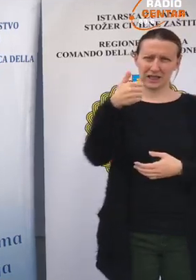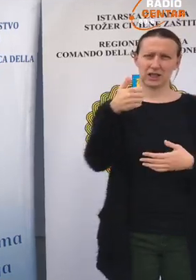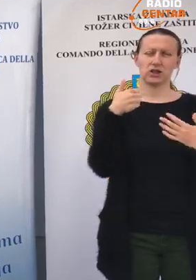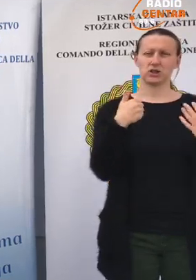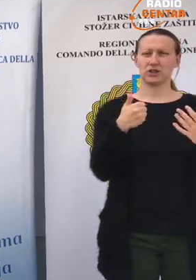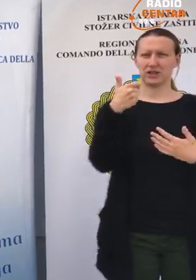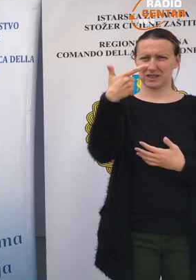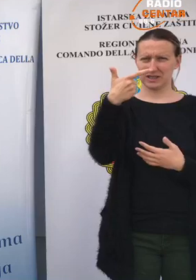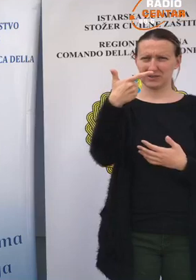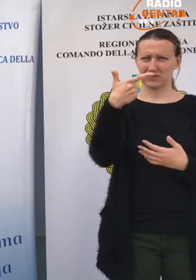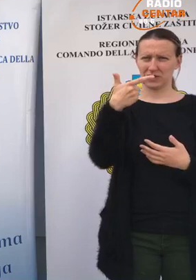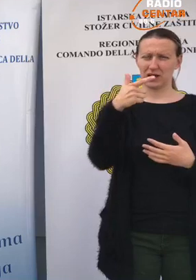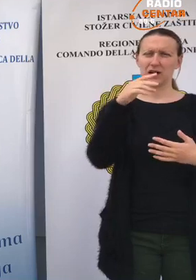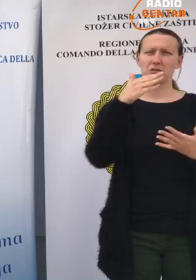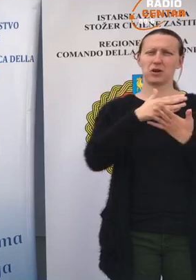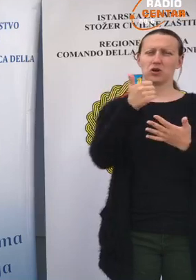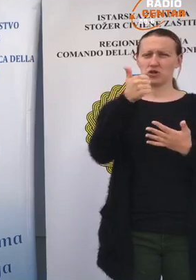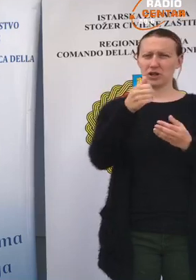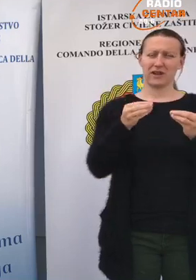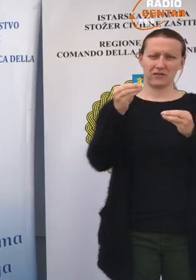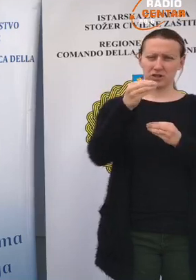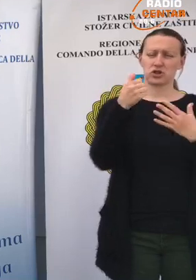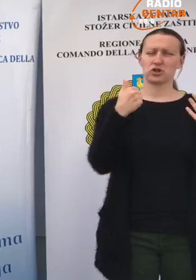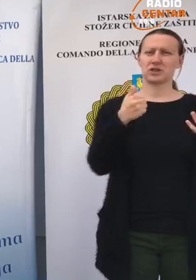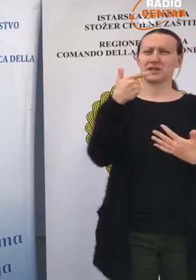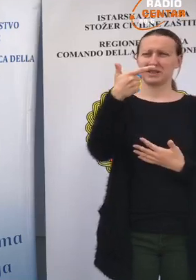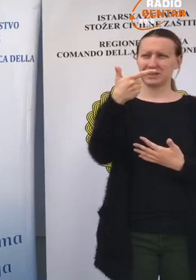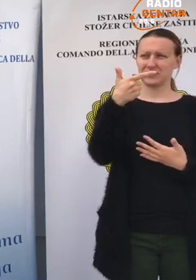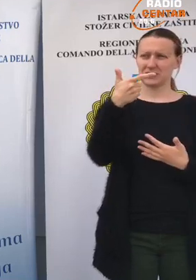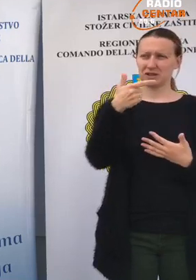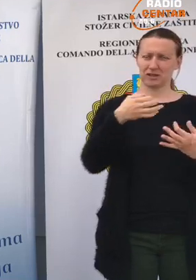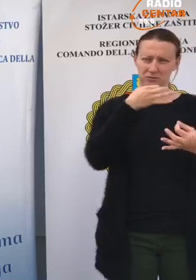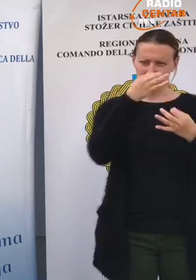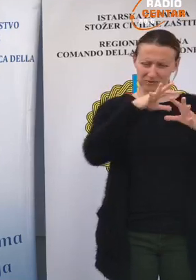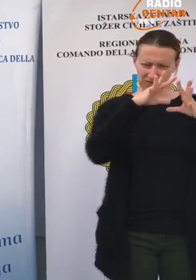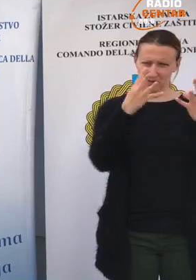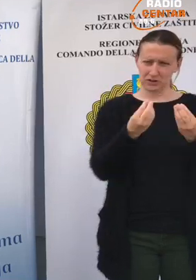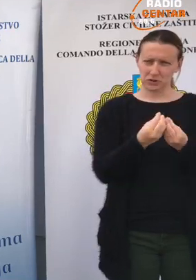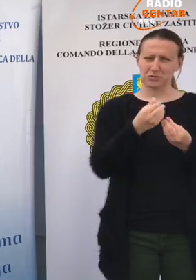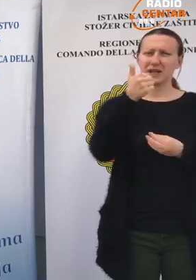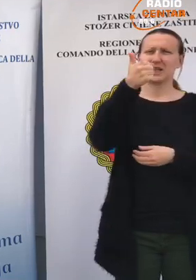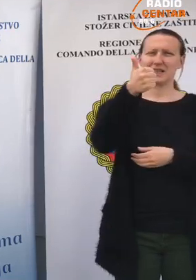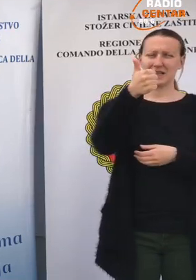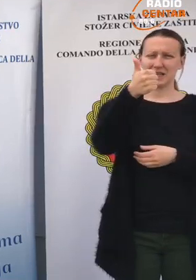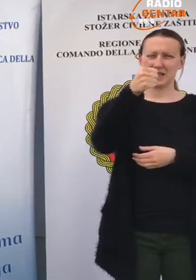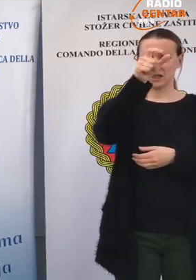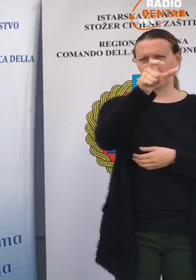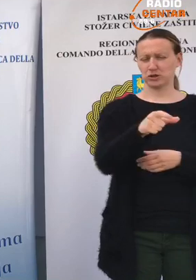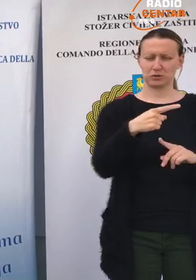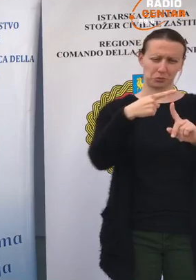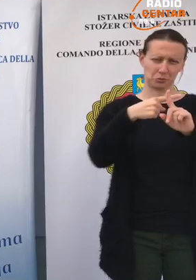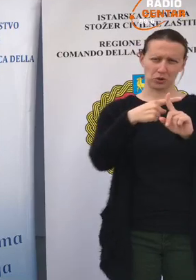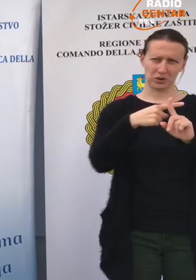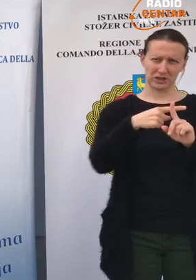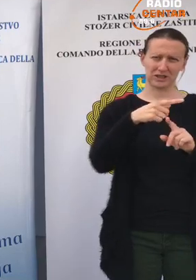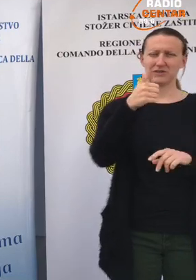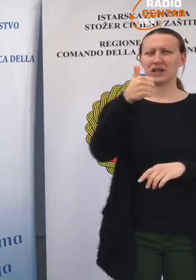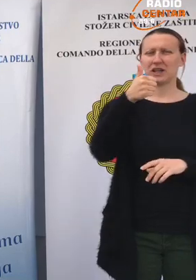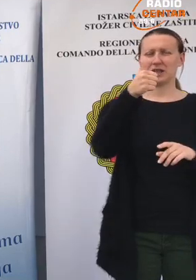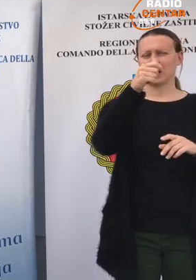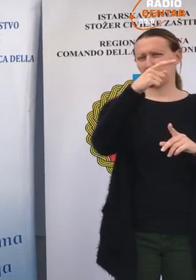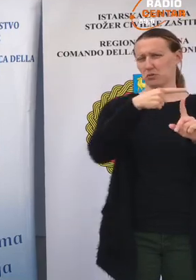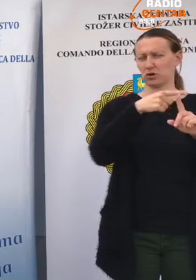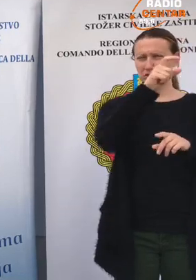odnosno 62 uzorka, pardon, bio je još jedan više, 62 uzorka je bilo, jedan uzorak je pozitiv, imamo još jednu